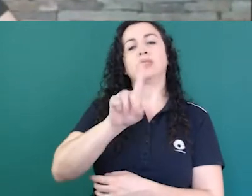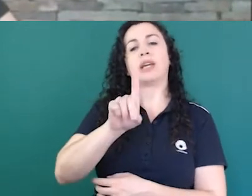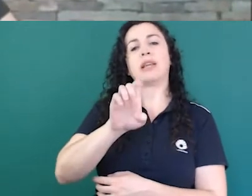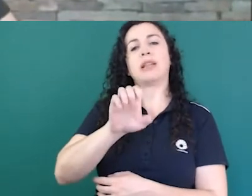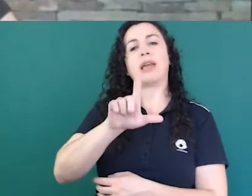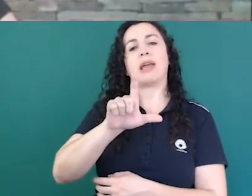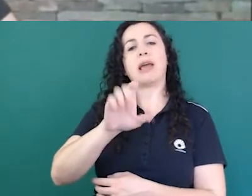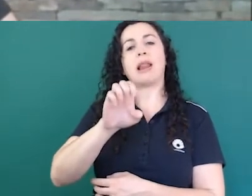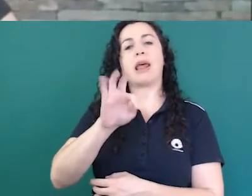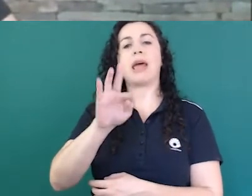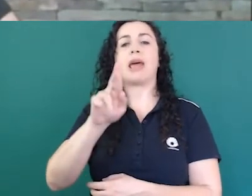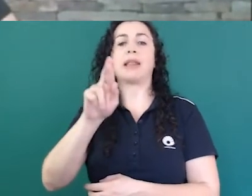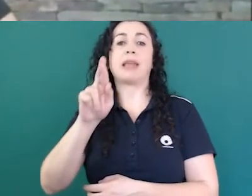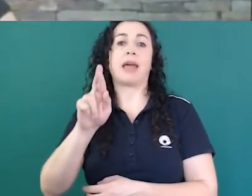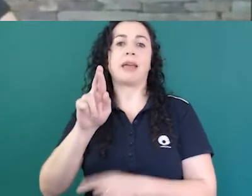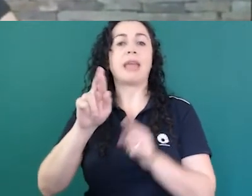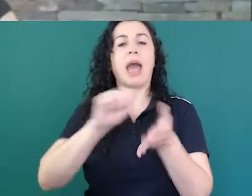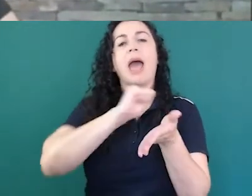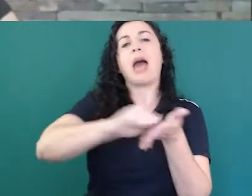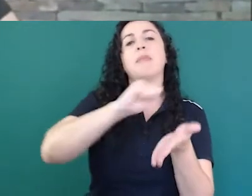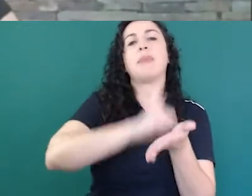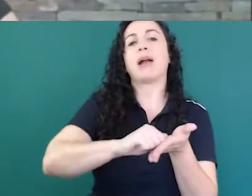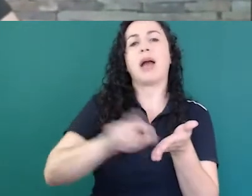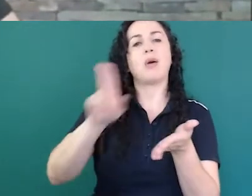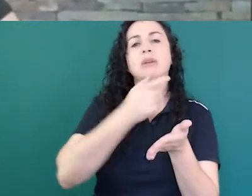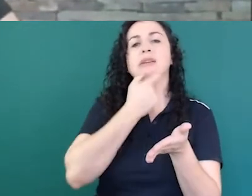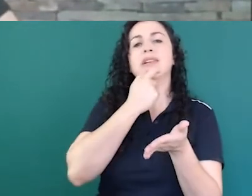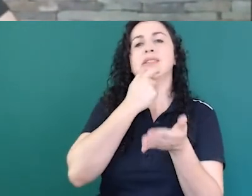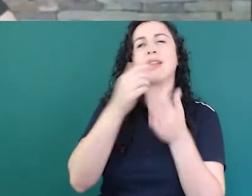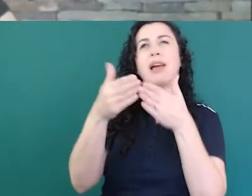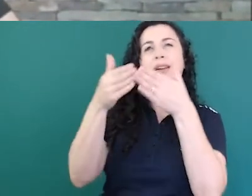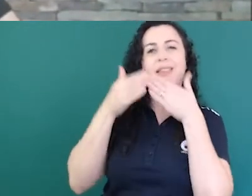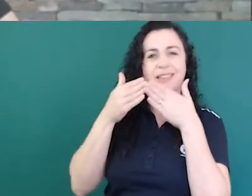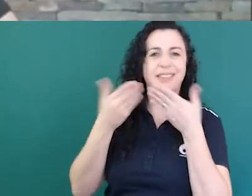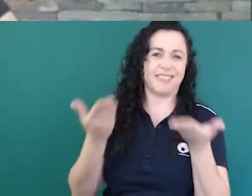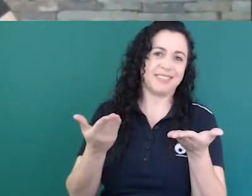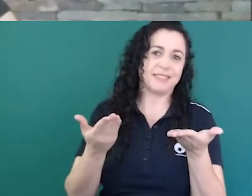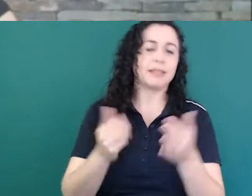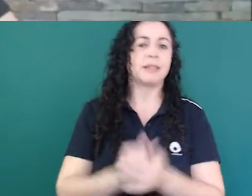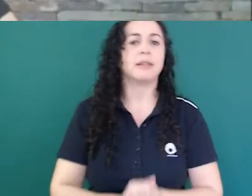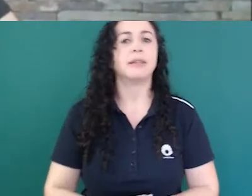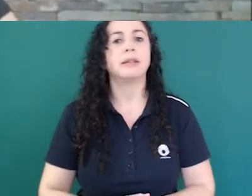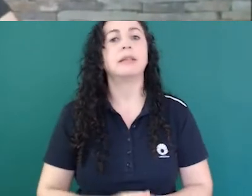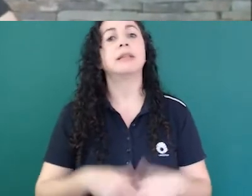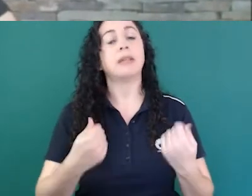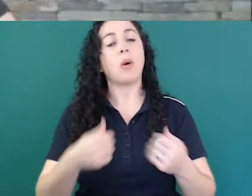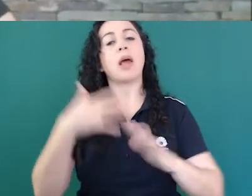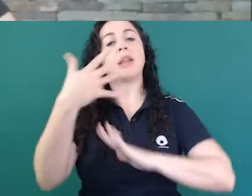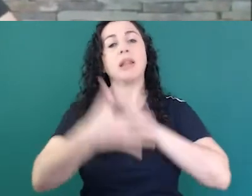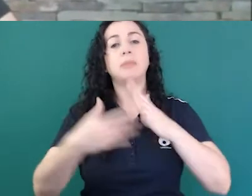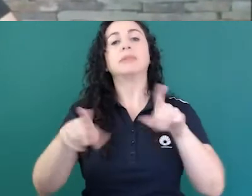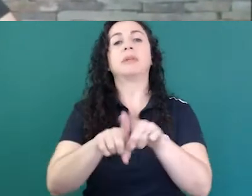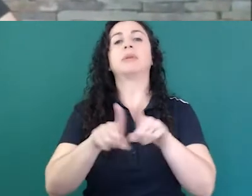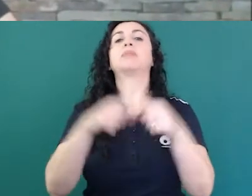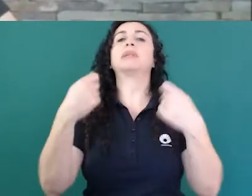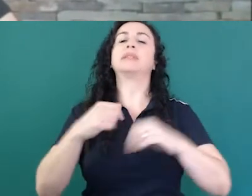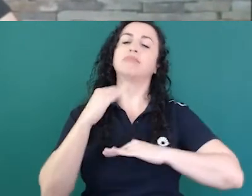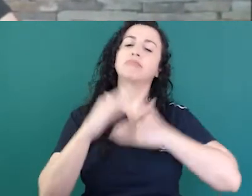então Libras precisa crescer muito nessa direção para ela poder também ser mais